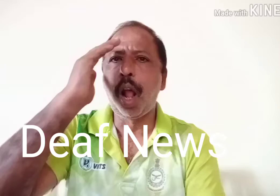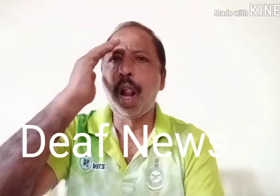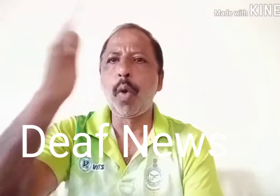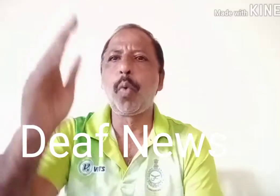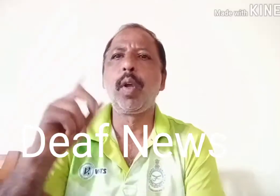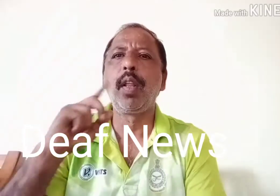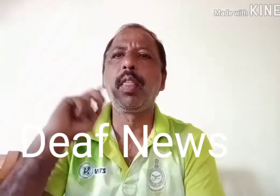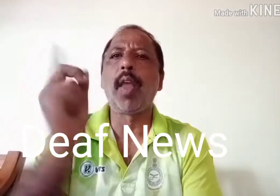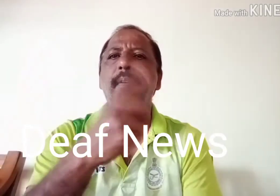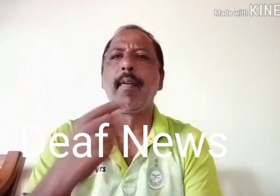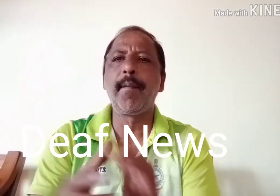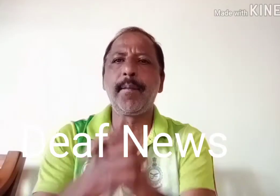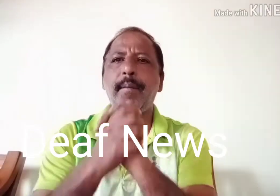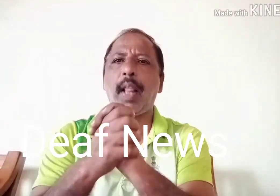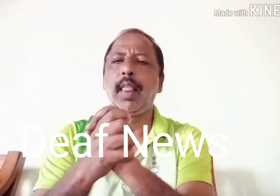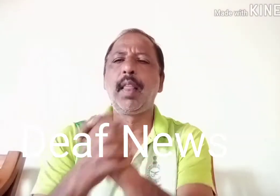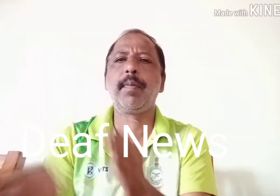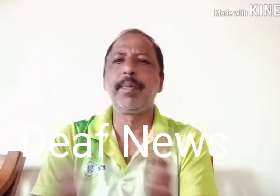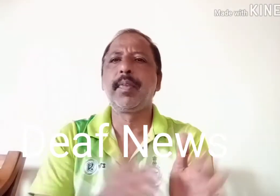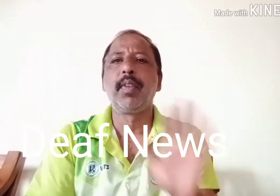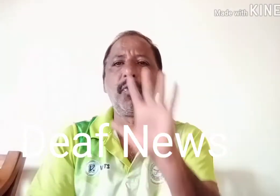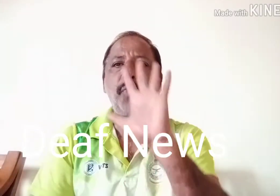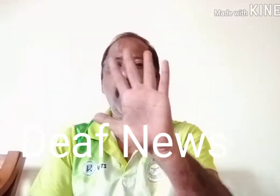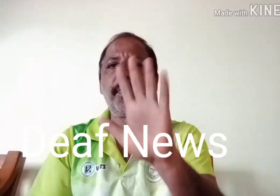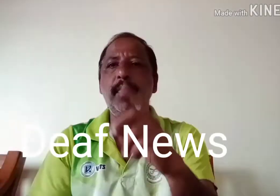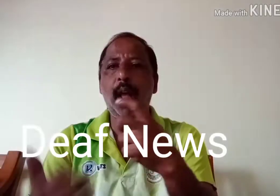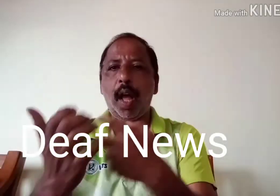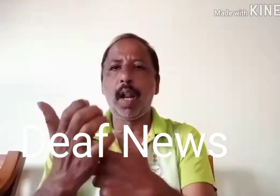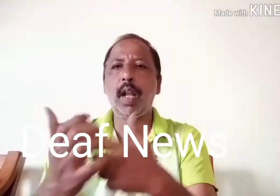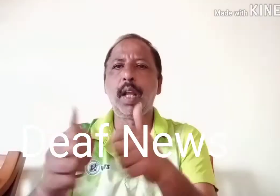कि यो वहां कि रहा हो पानी घर में भूशा वर्ट तो कि रहा है